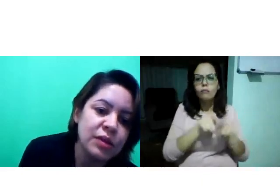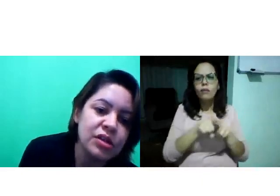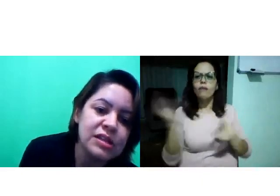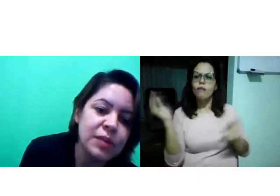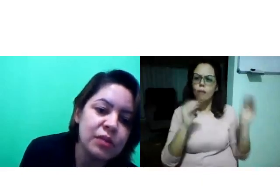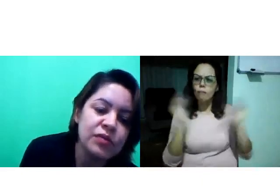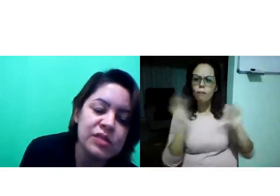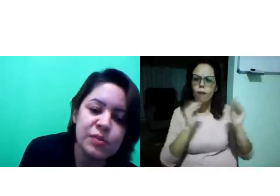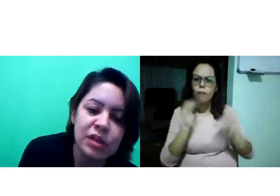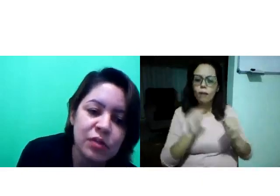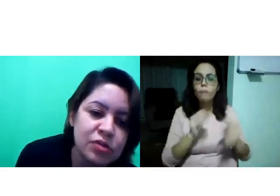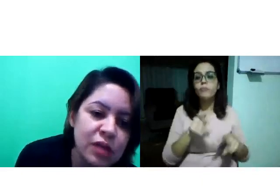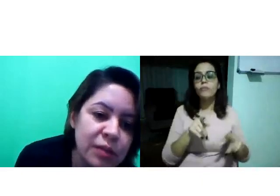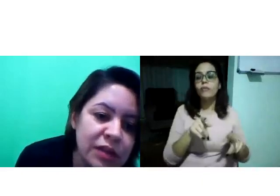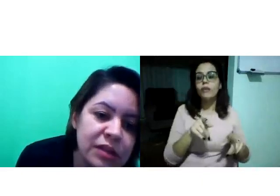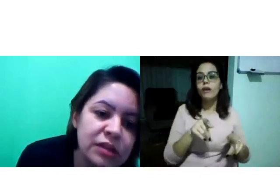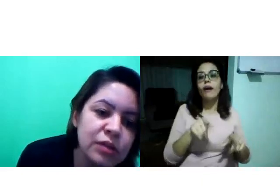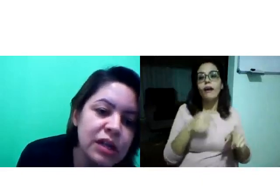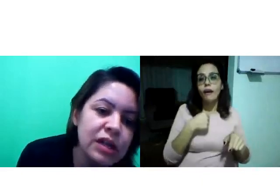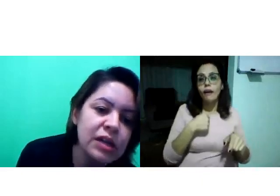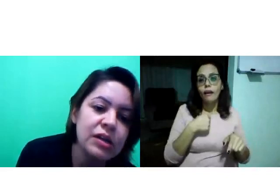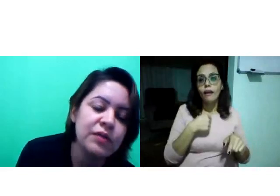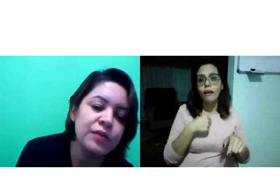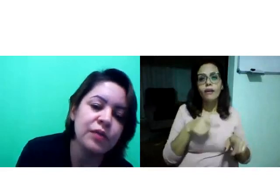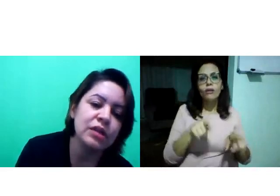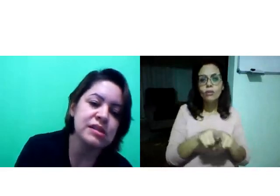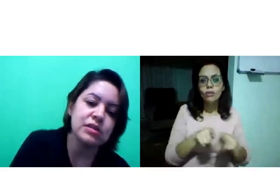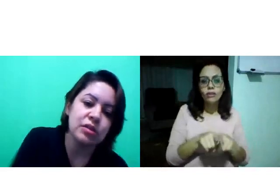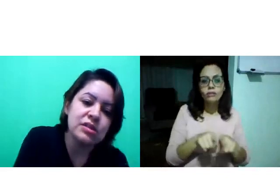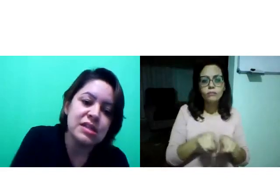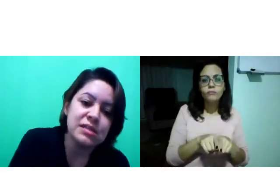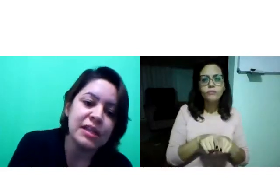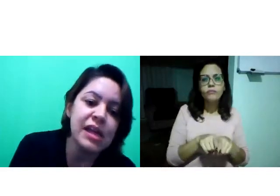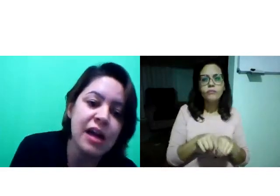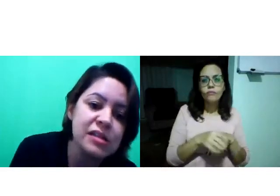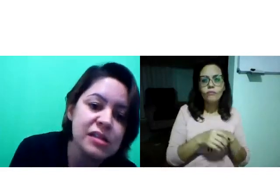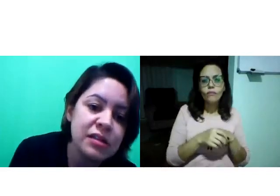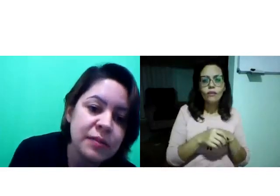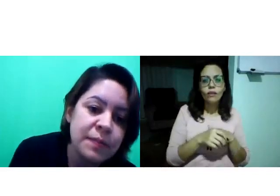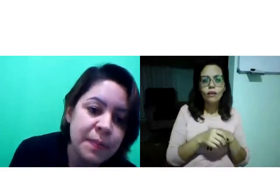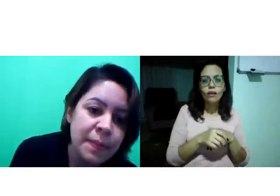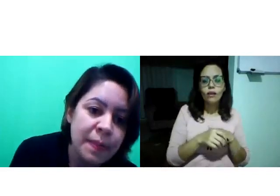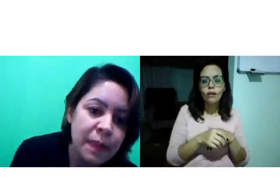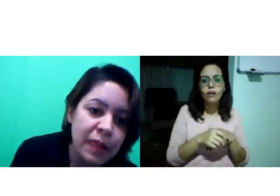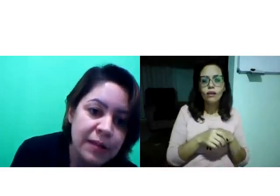Não é só nesse período. Vocês podem continuar alimentando ali e vão ter acesso a todos esses materiais.